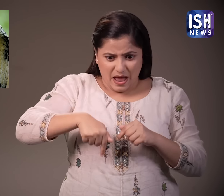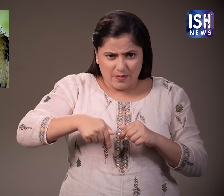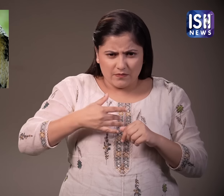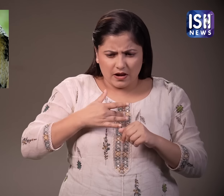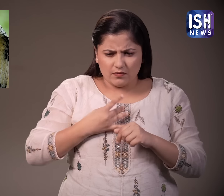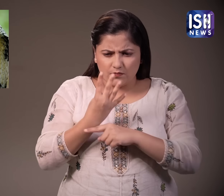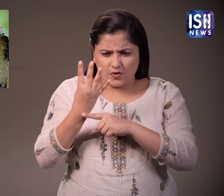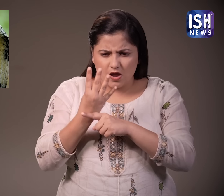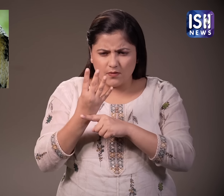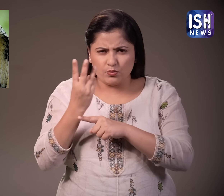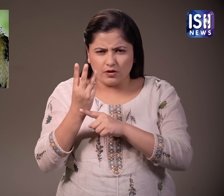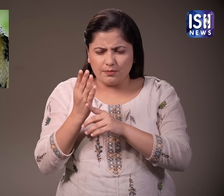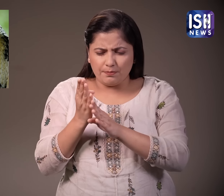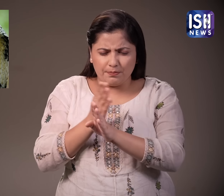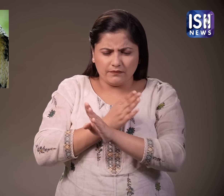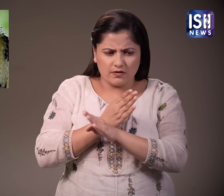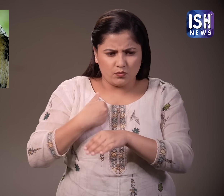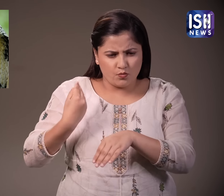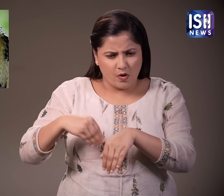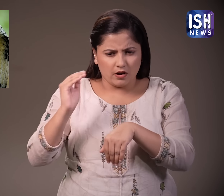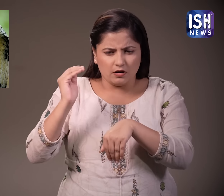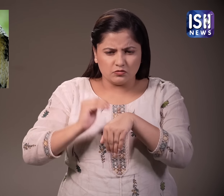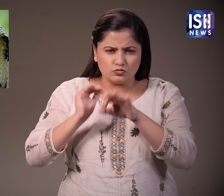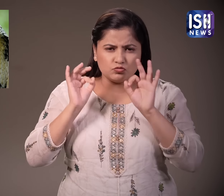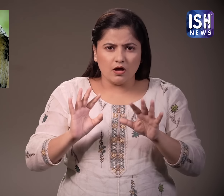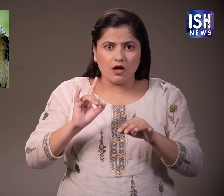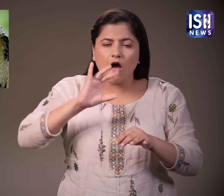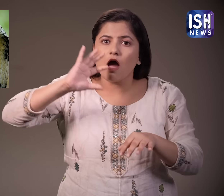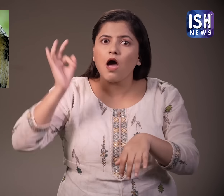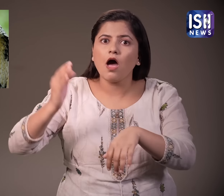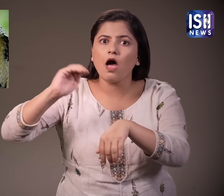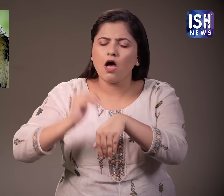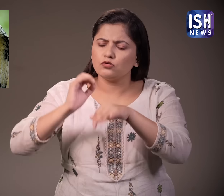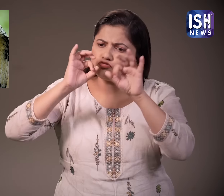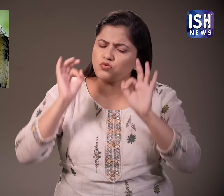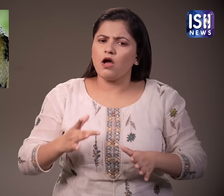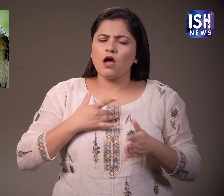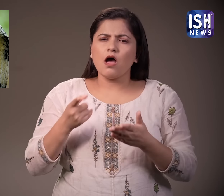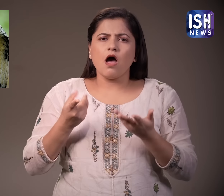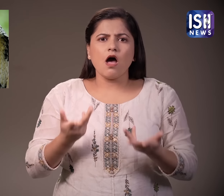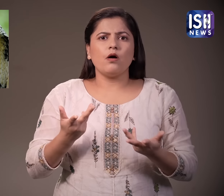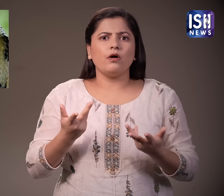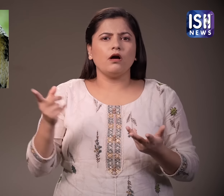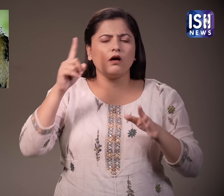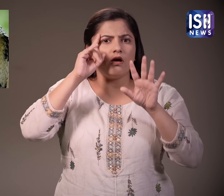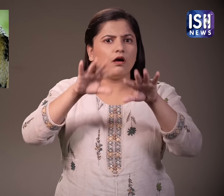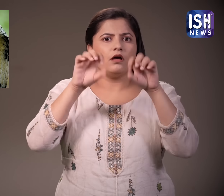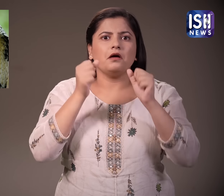-4 घंटे पहले दुबे को आभास हो जाता था कि साप उसे काड़ लेगा वह इस बात को समझने में